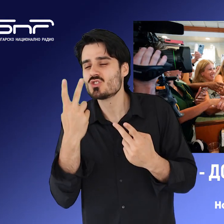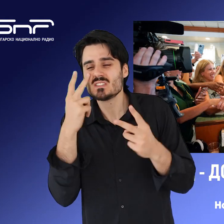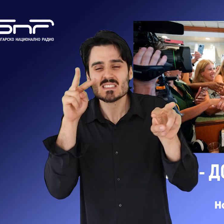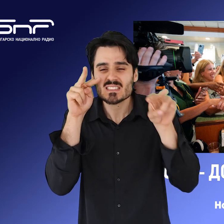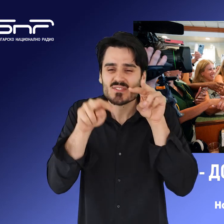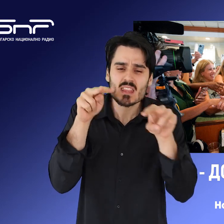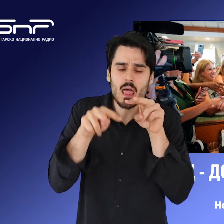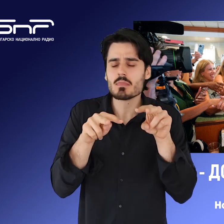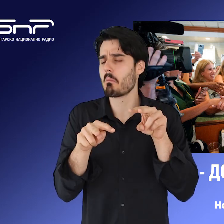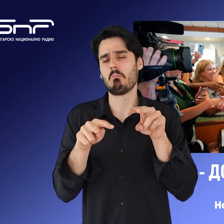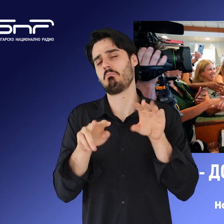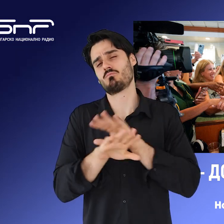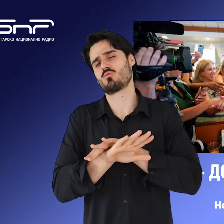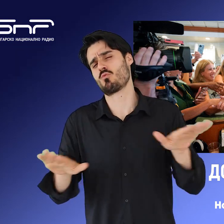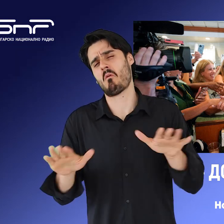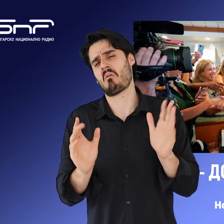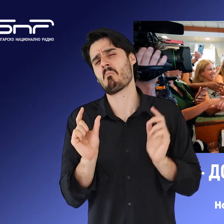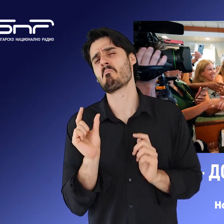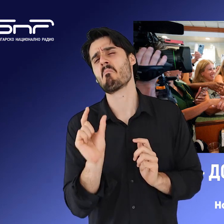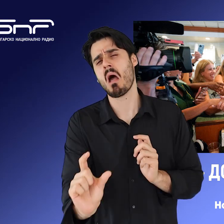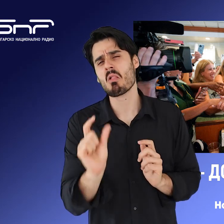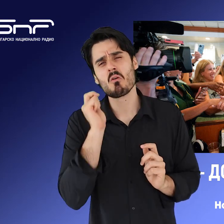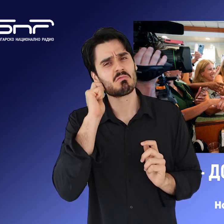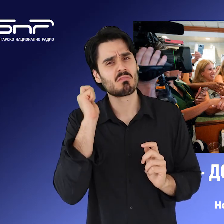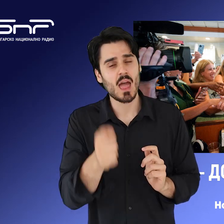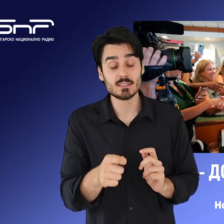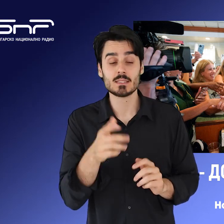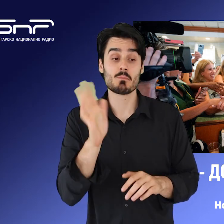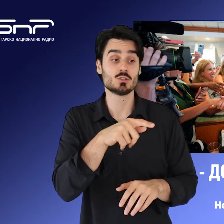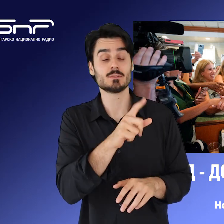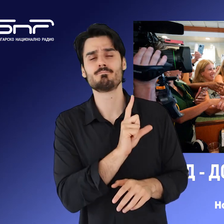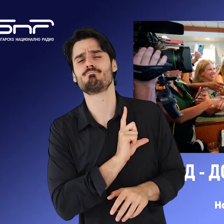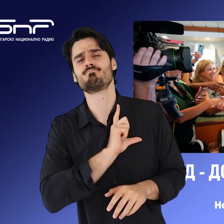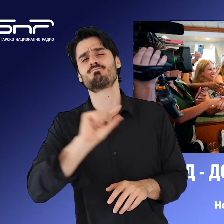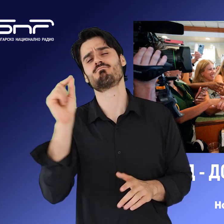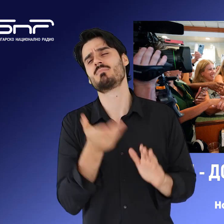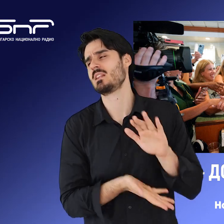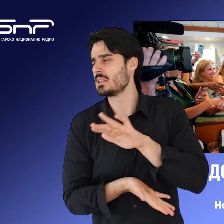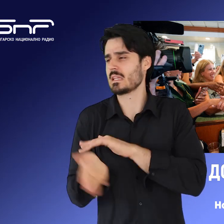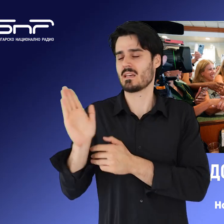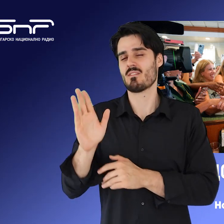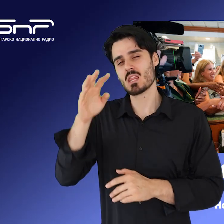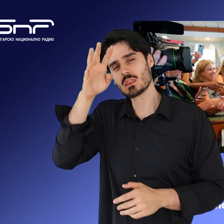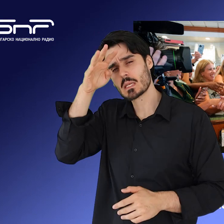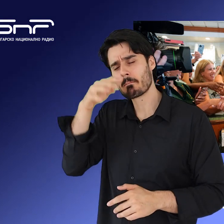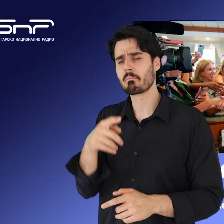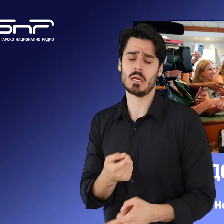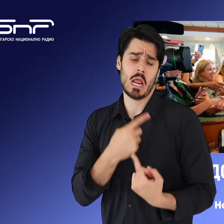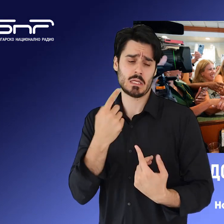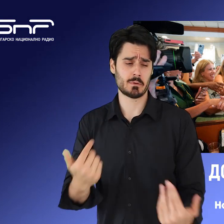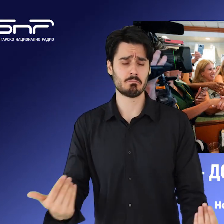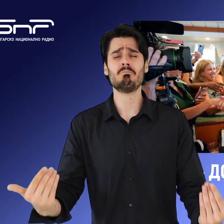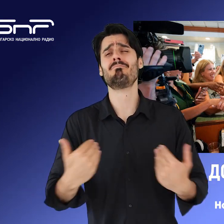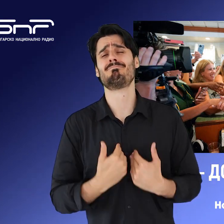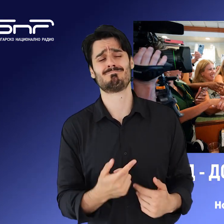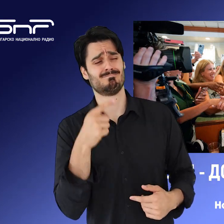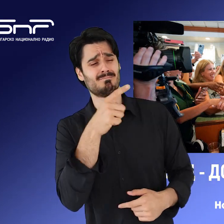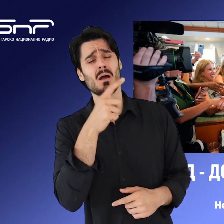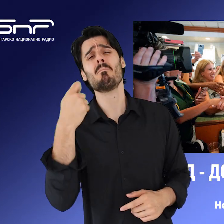съставен от правителствени адвокати. След като напусна съда, Доналд Тръмп отплатува за Нью-Джерси, където направи изявление, в което усъди настоящия